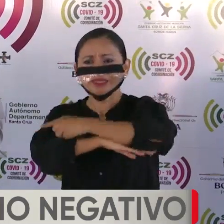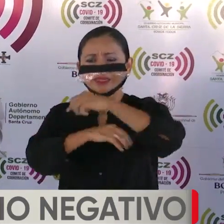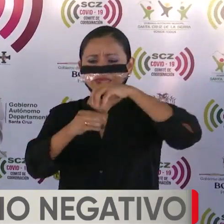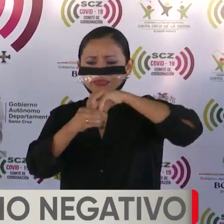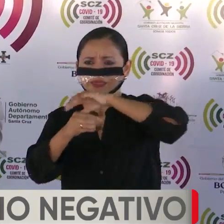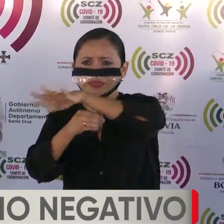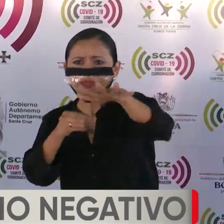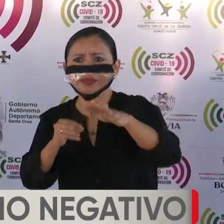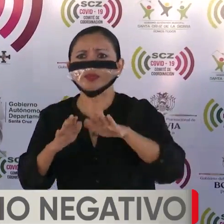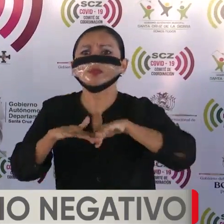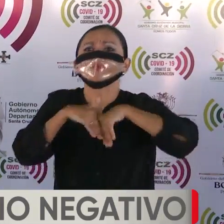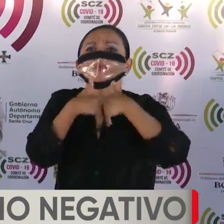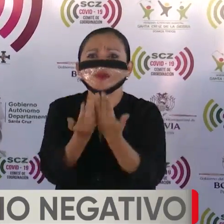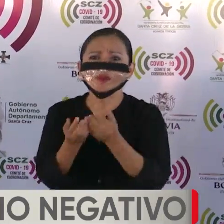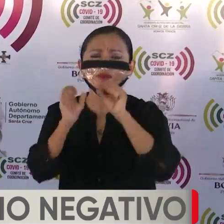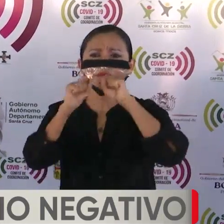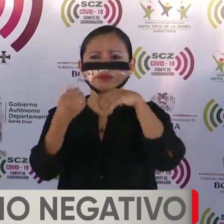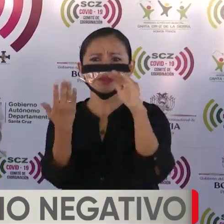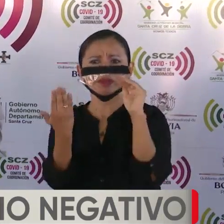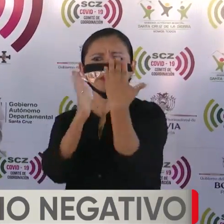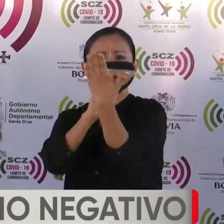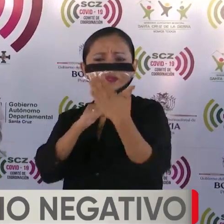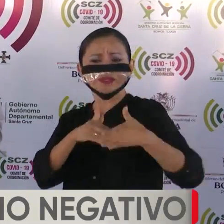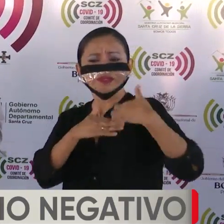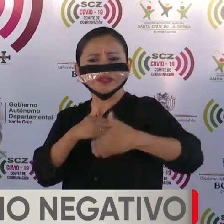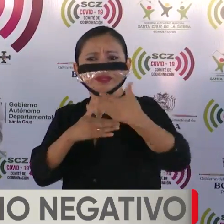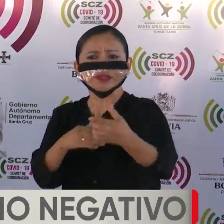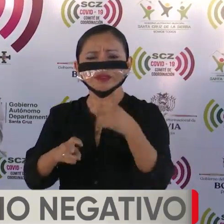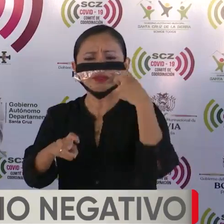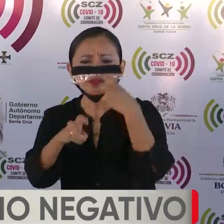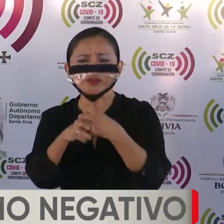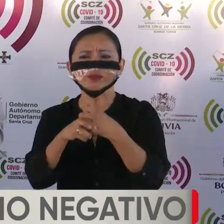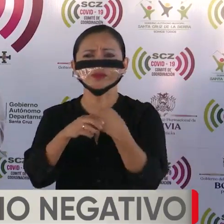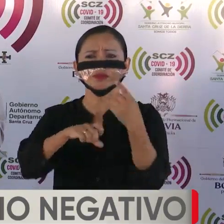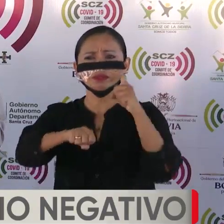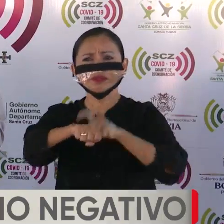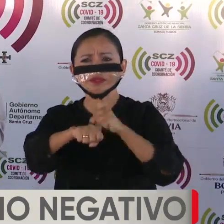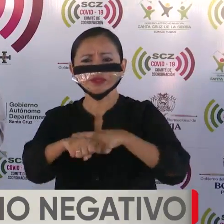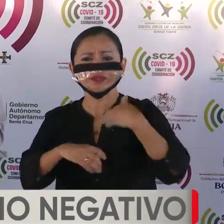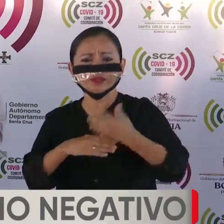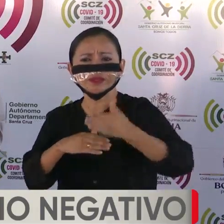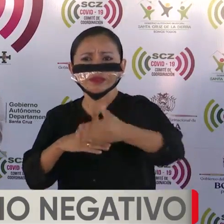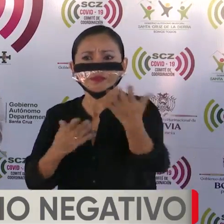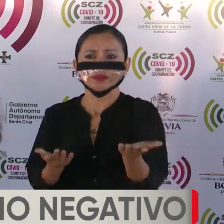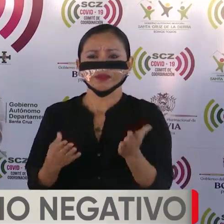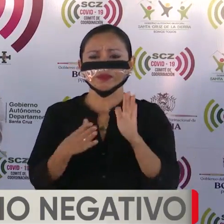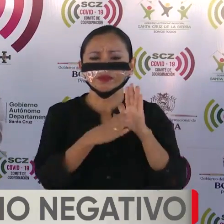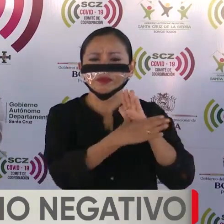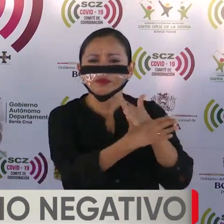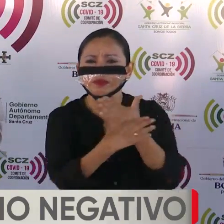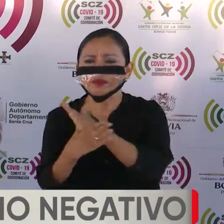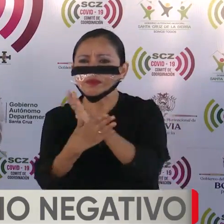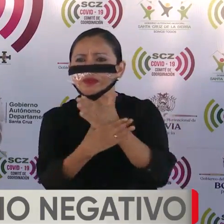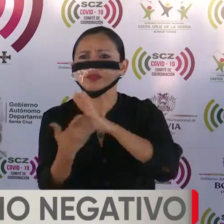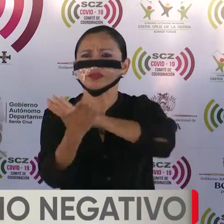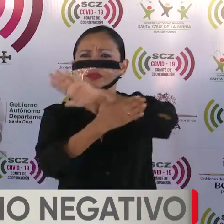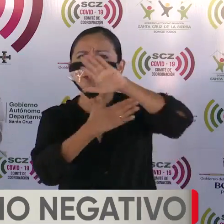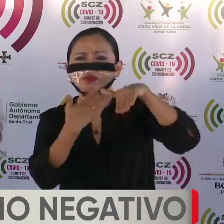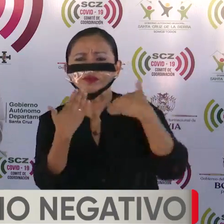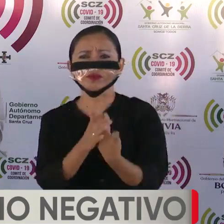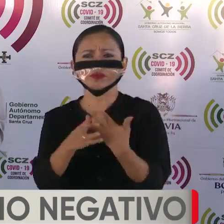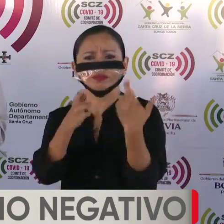de cómo afrontar estos duros momentos que se nos avecinan, compartiendo toda la